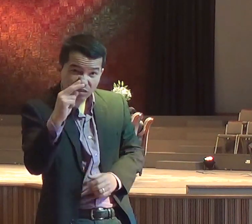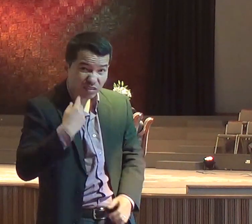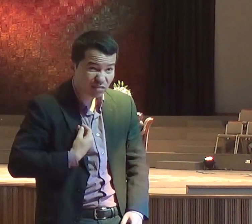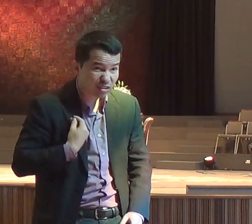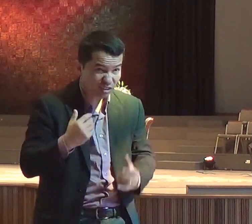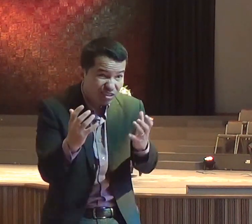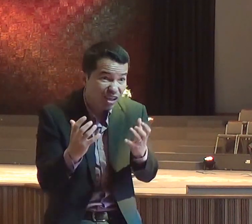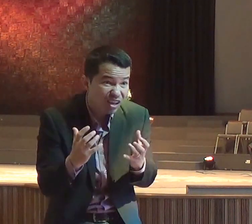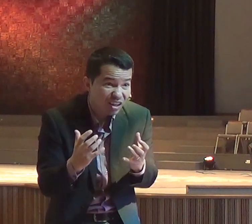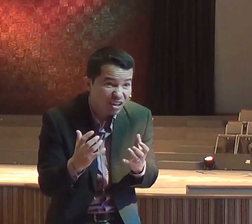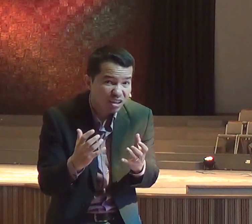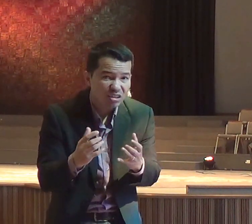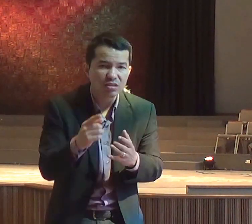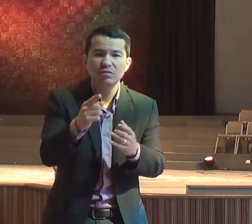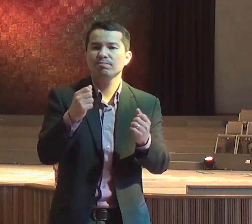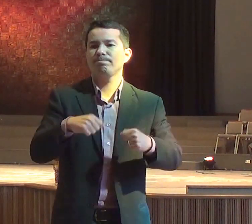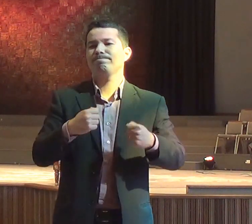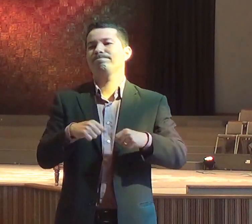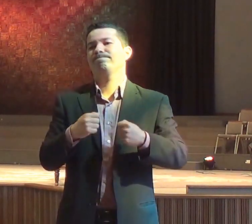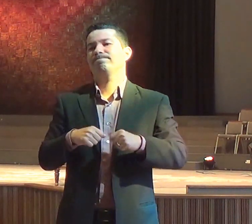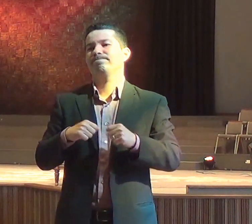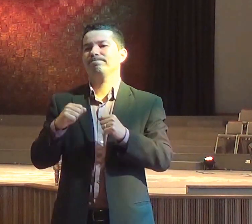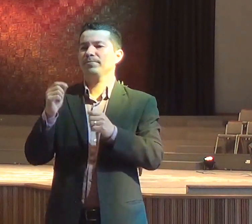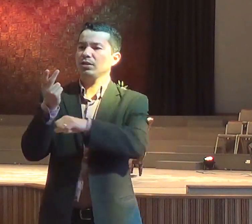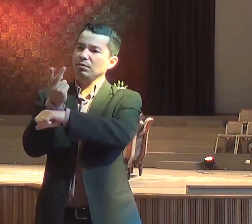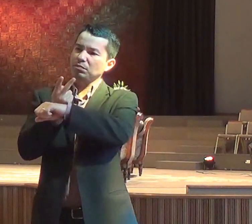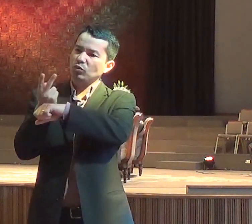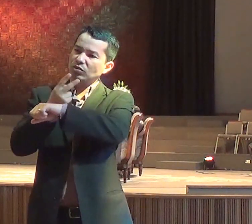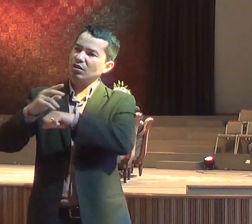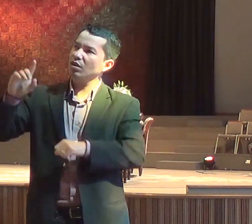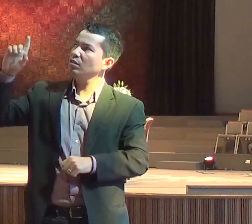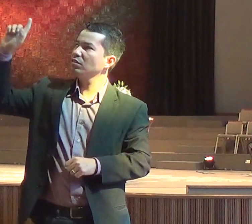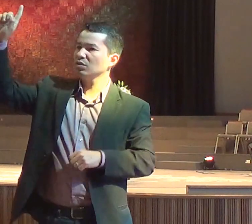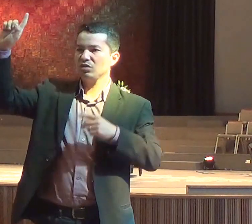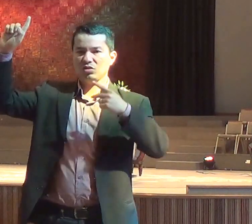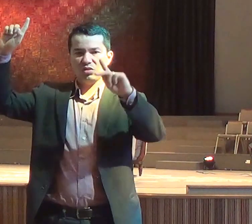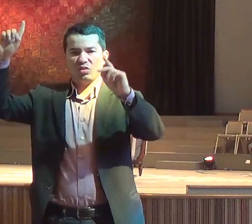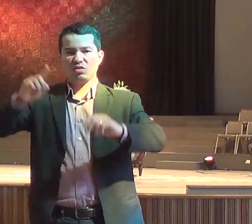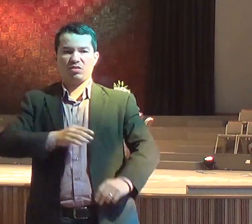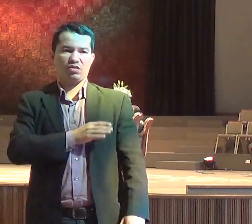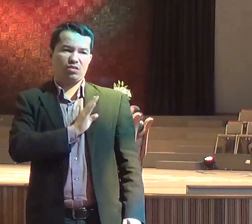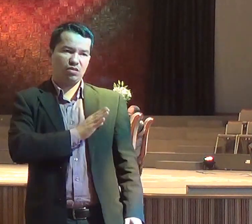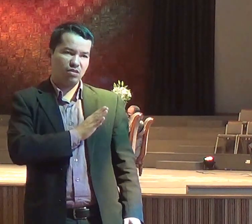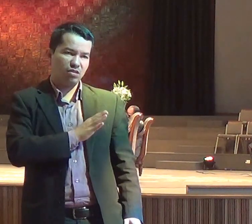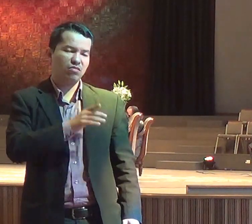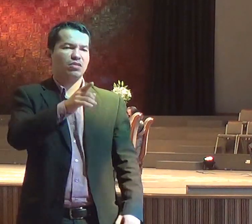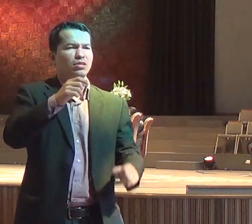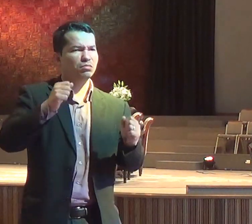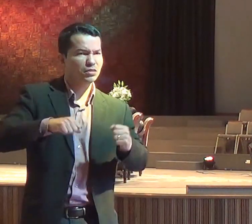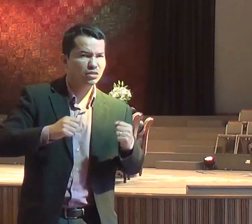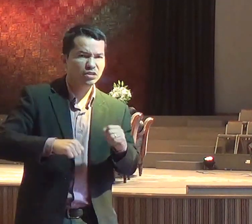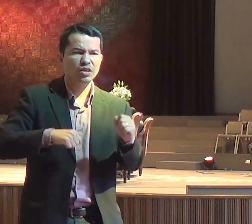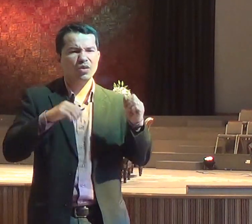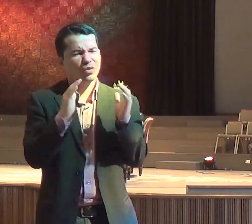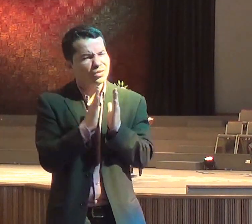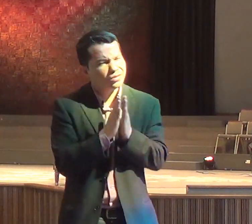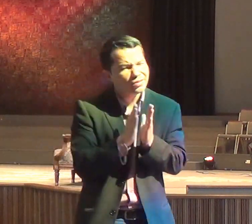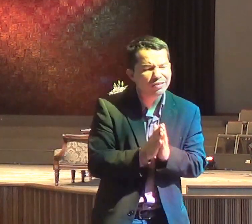coração. E isso a gente faz com oração, com a palavra, com arrependimento, com